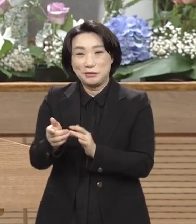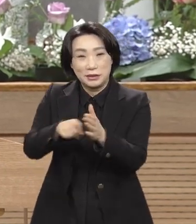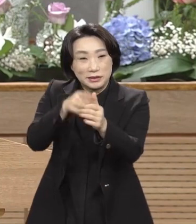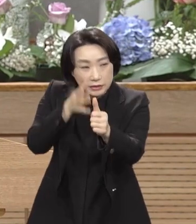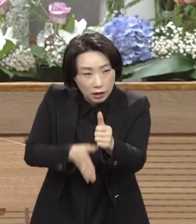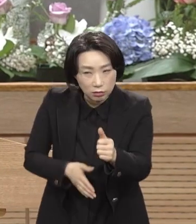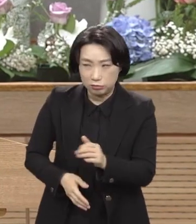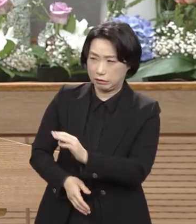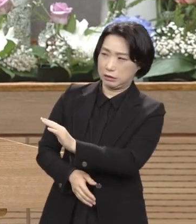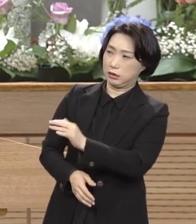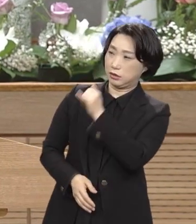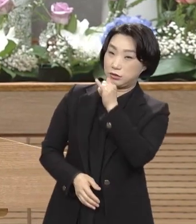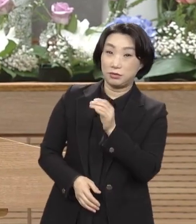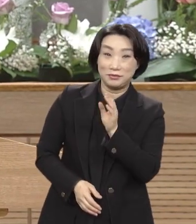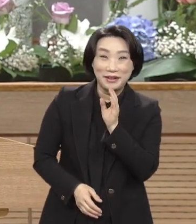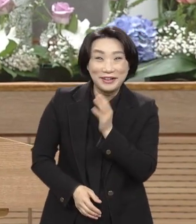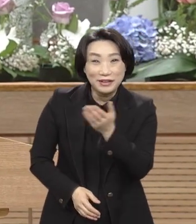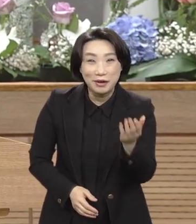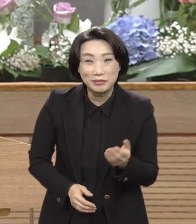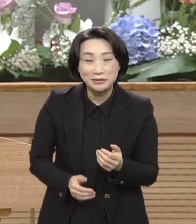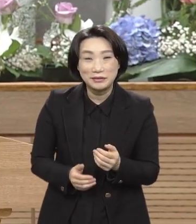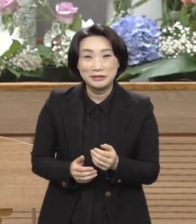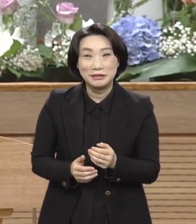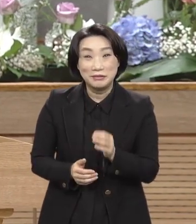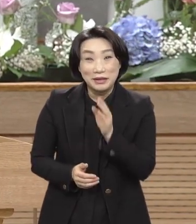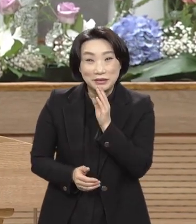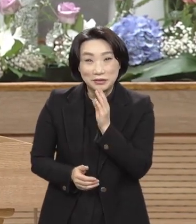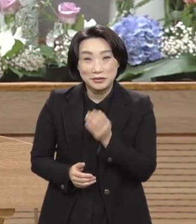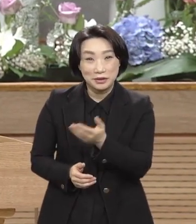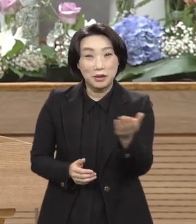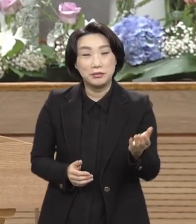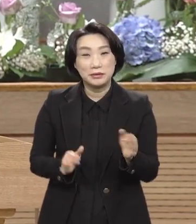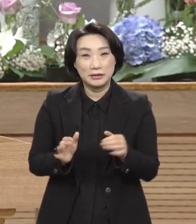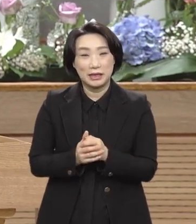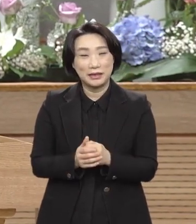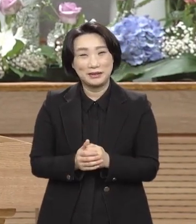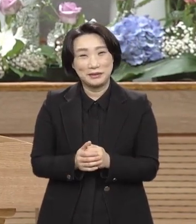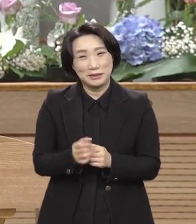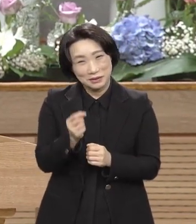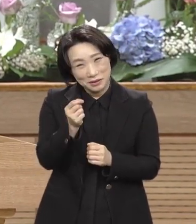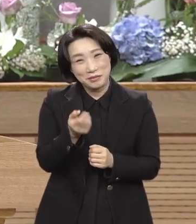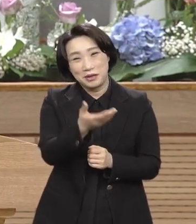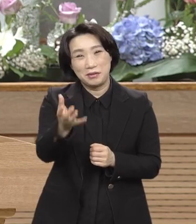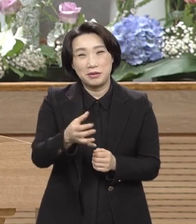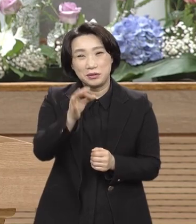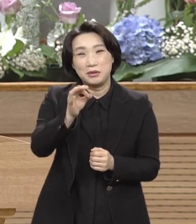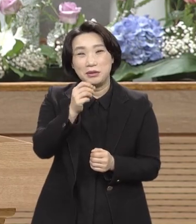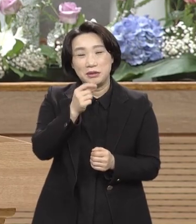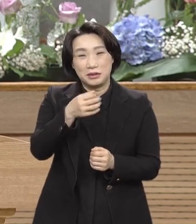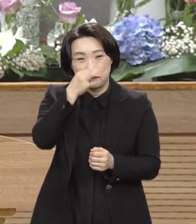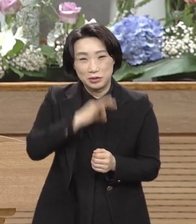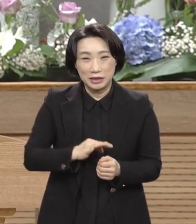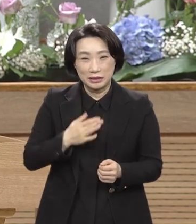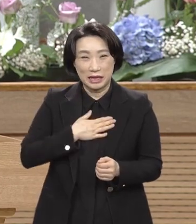믿는데. 안 믿는데. 여러분도 약간의 경제적 유익이나 내 체명이나 자존심